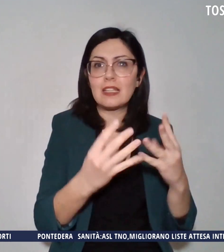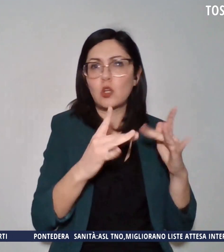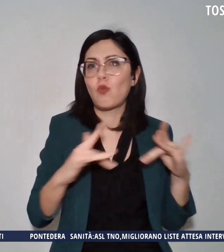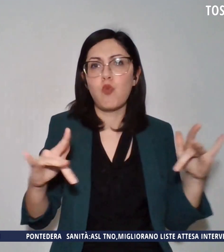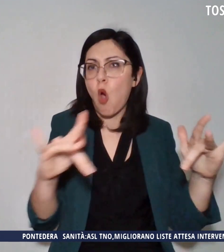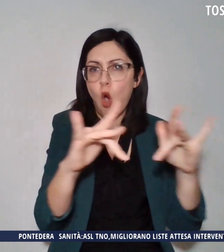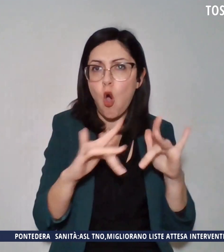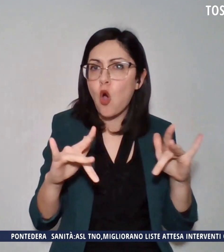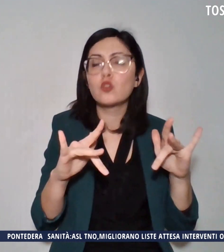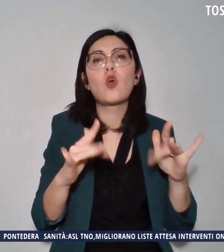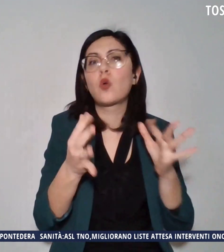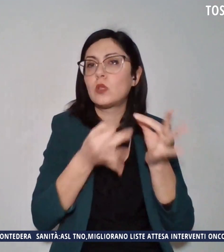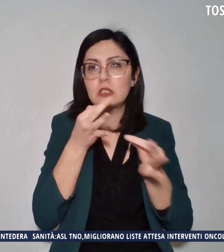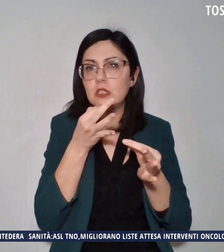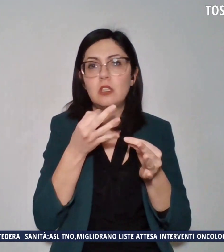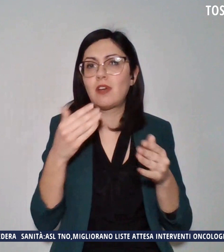sono stati feriti.